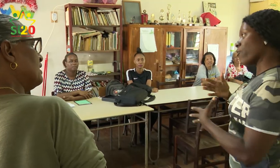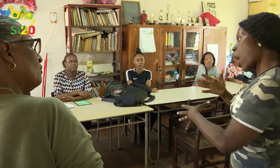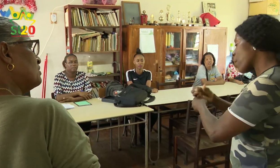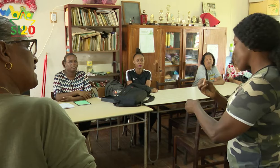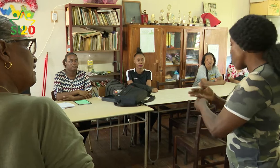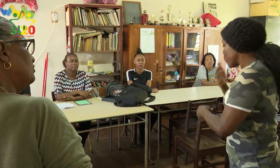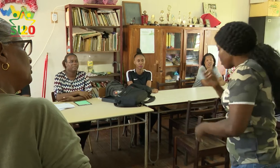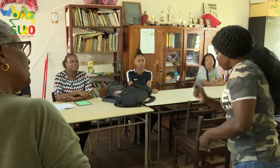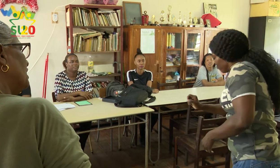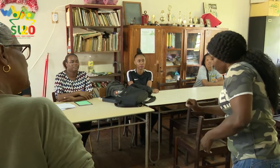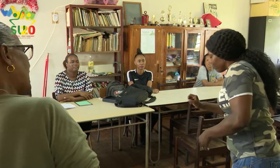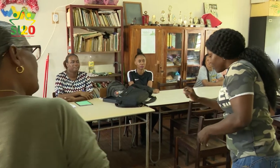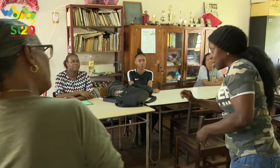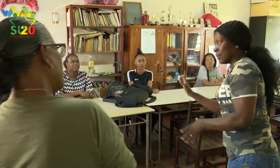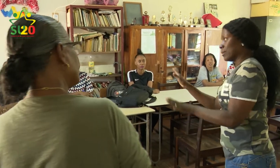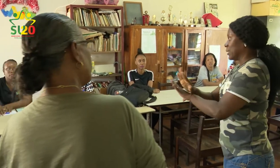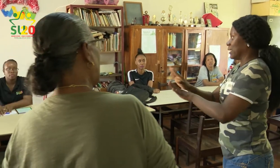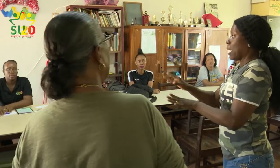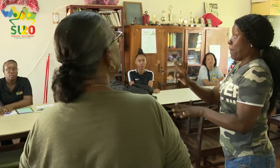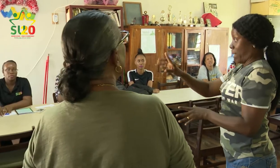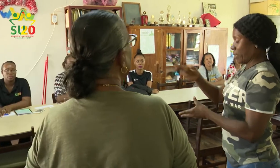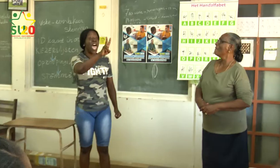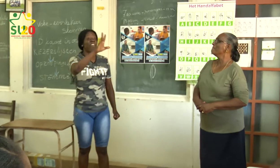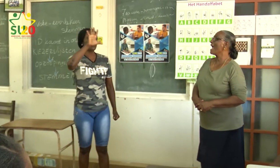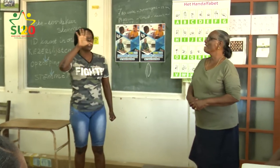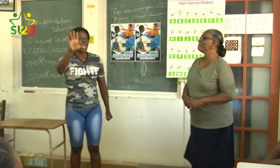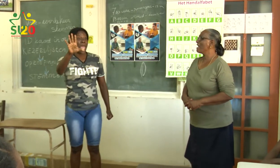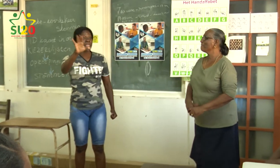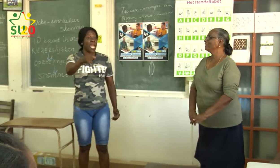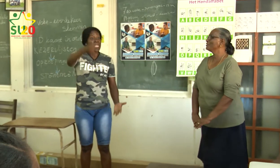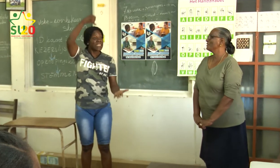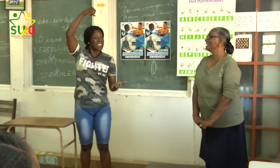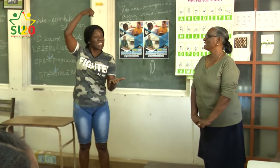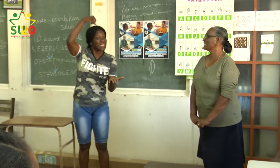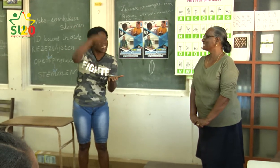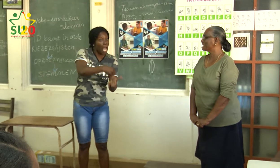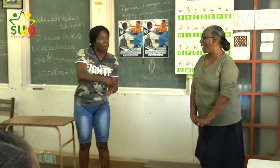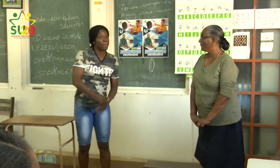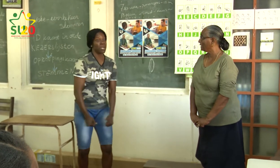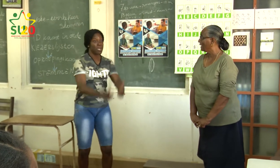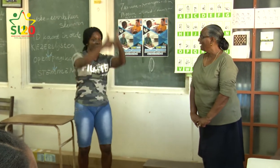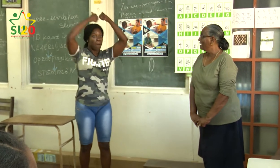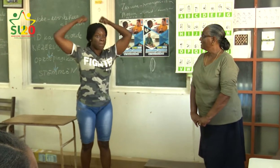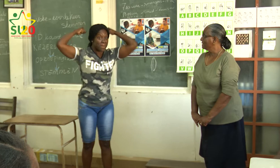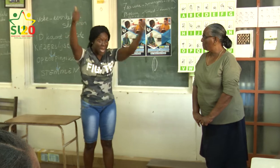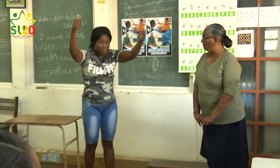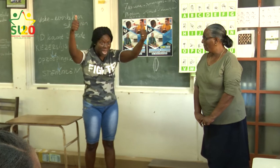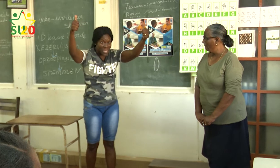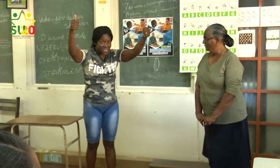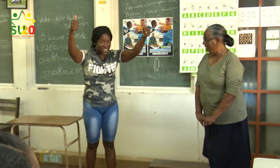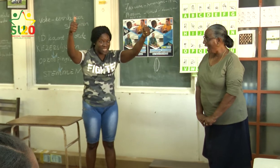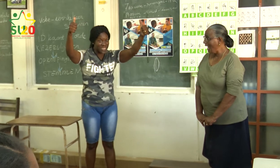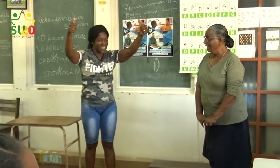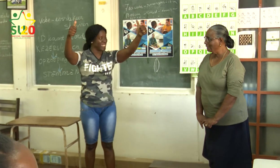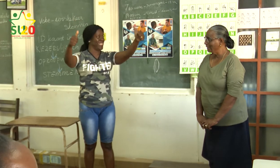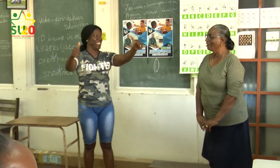paar keren ben gaan stemmen, want nu ben ik 67 jaar. Dus ik heb zeker hoeveel jaren, hoeveel keren heb ik zeker